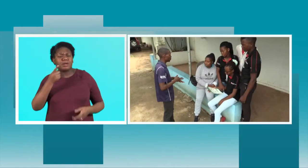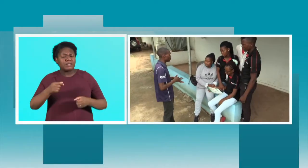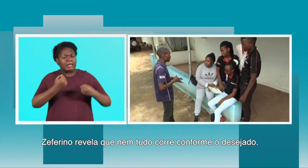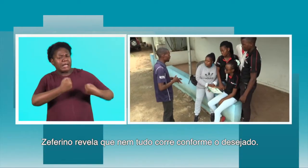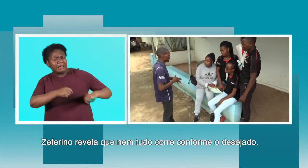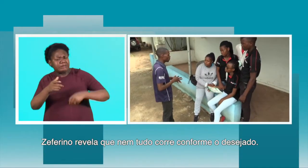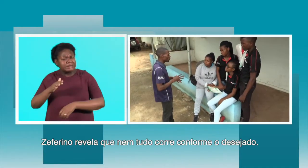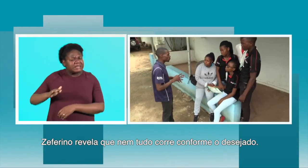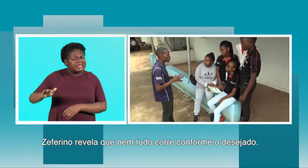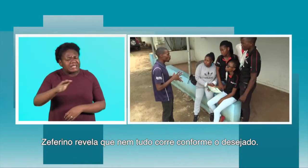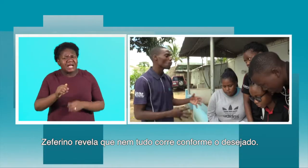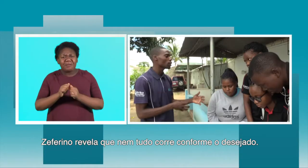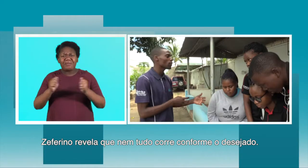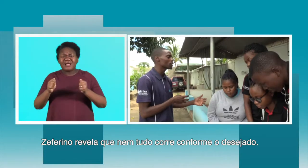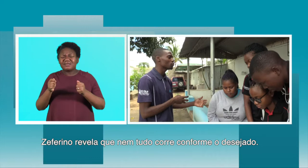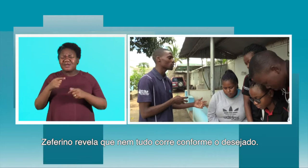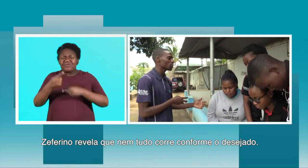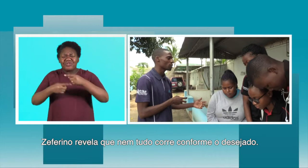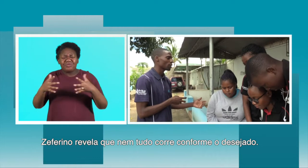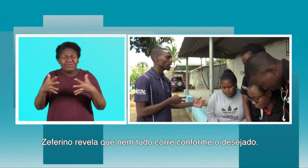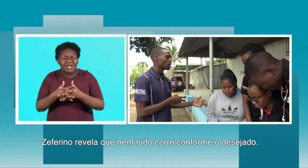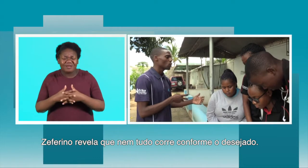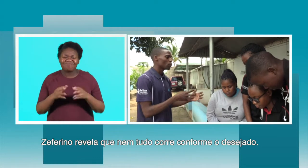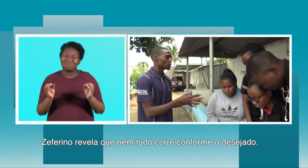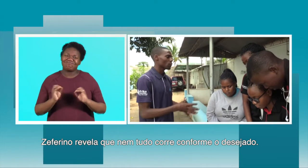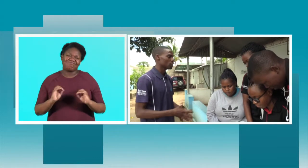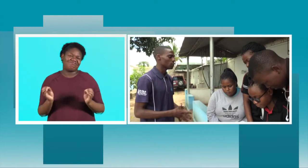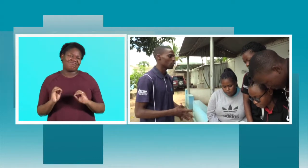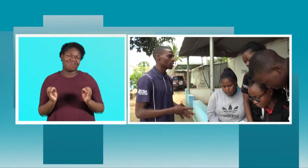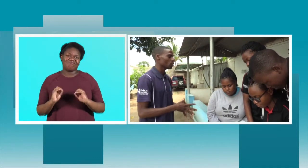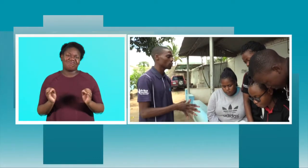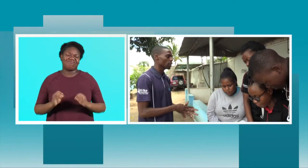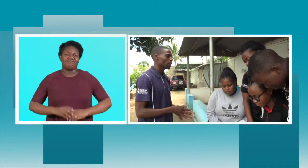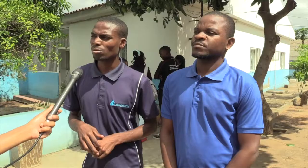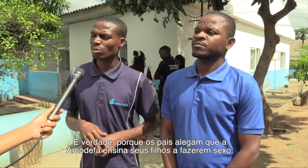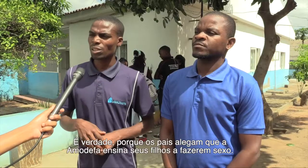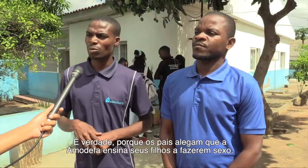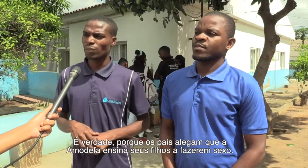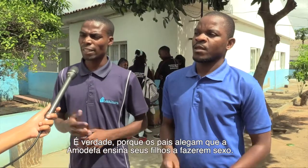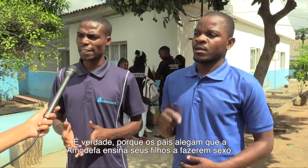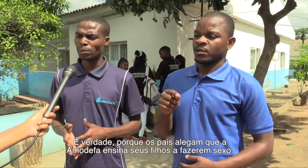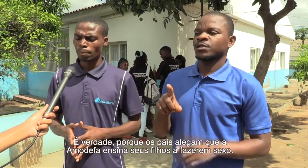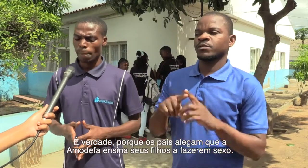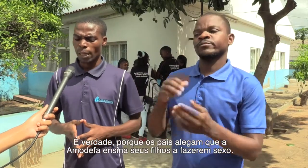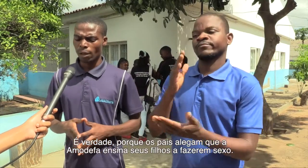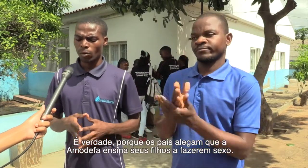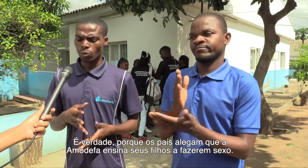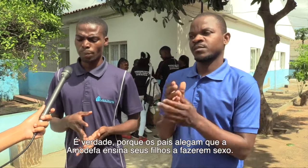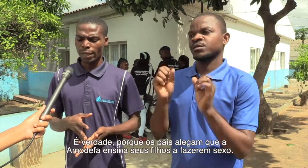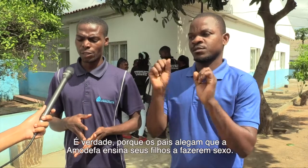Zafirino revela que nem tudo corre conforme desejado. Isso tem sido verdade. Os pais